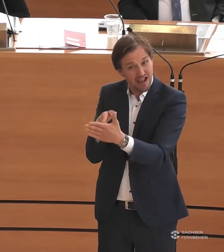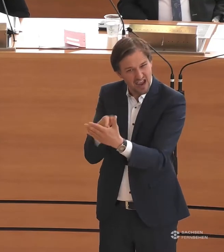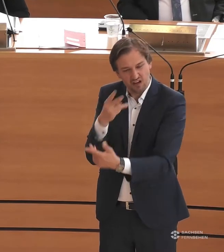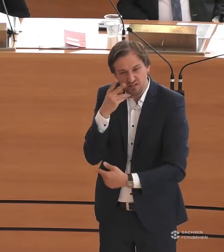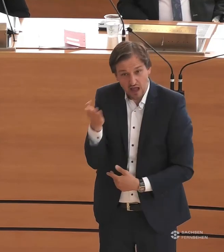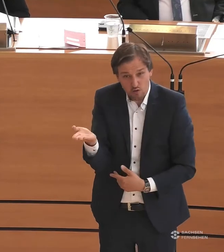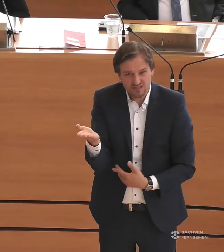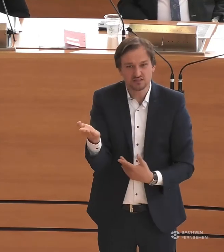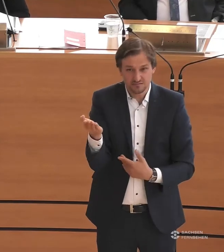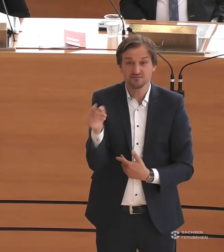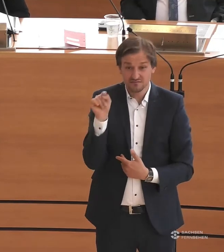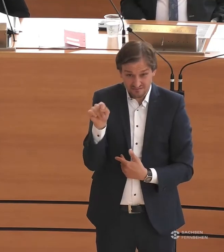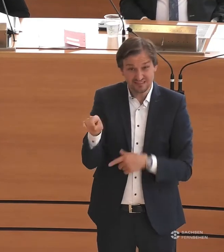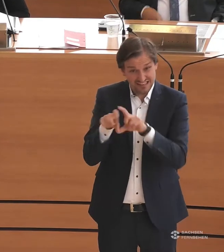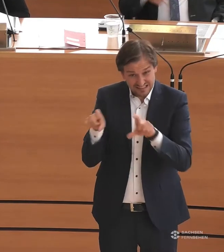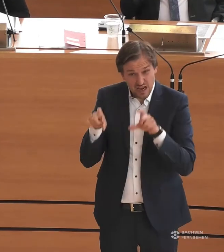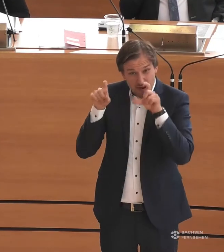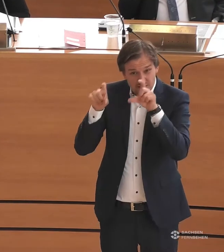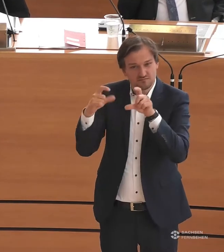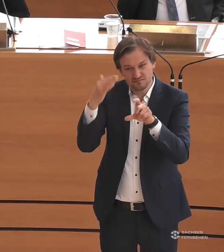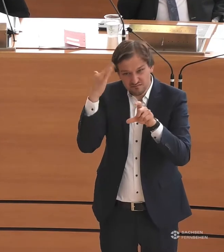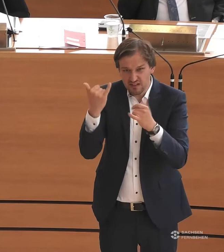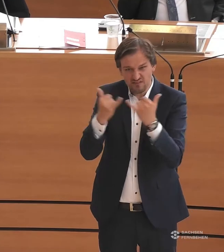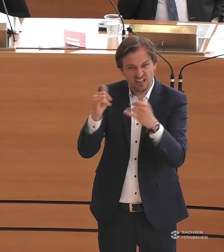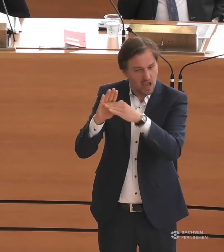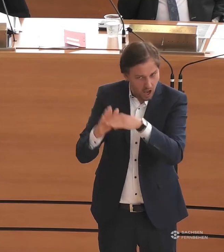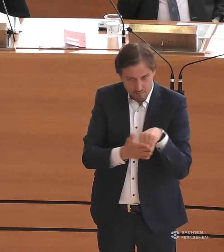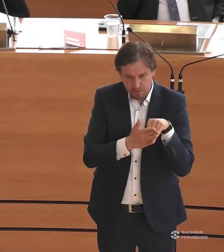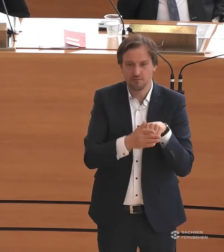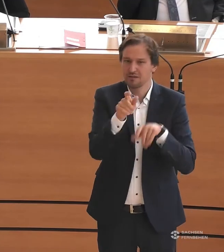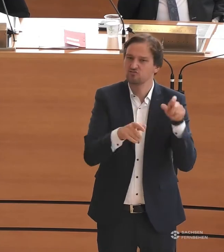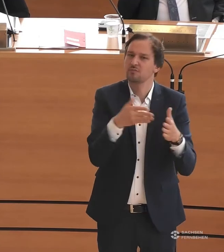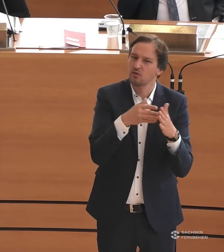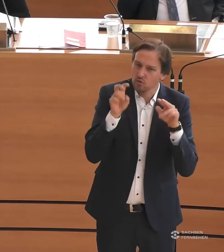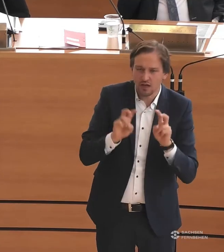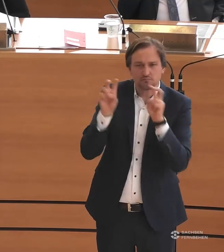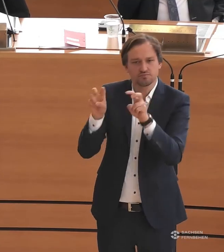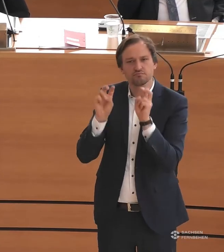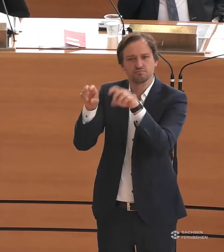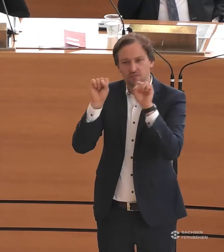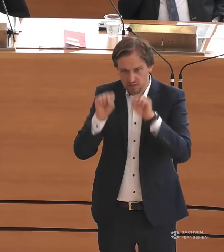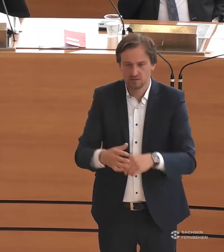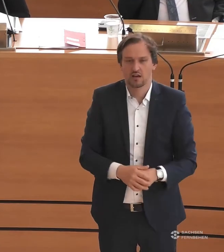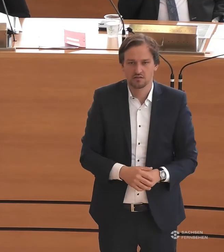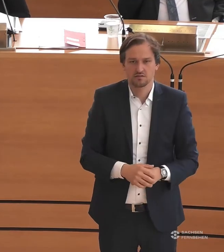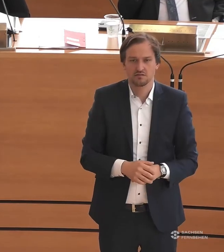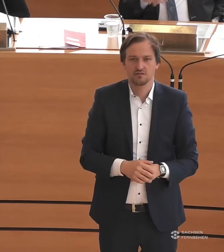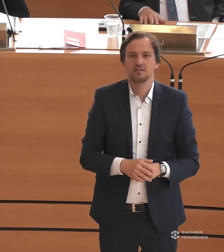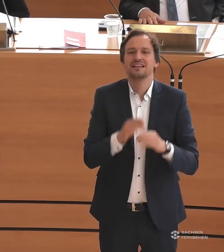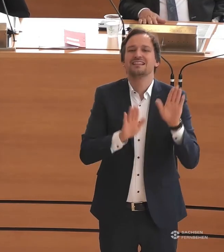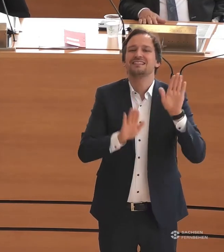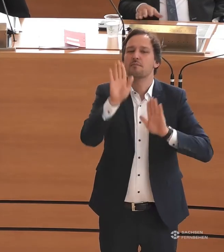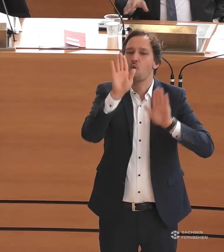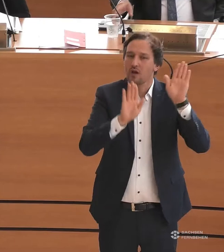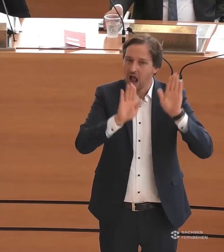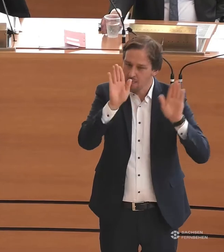wir uns nicht auch Gedanken darüber machen, wie wir diese abbauen? Auch Demokratie braucht Inklusion, hat der Bundesbeauftragte für